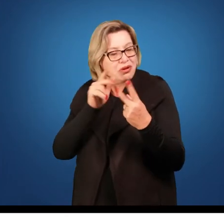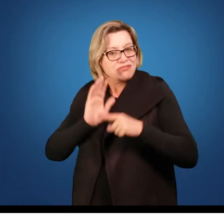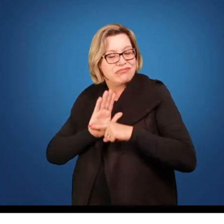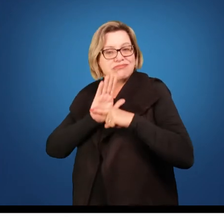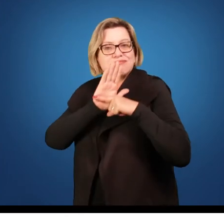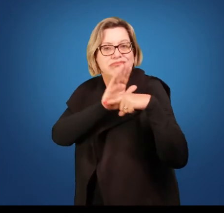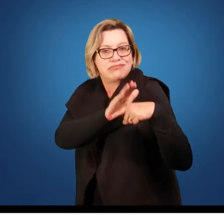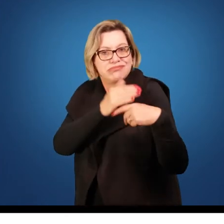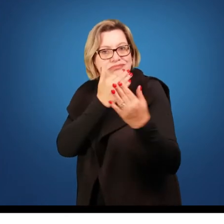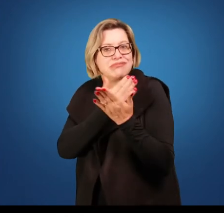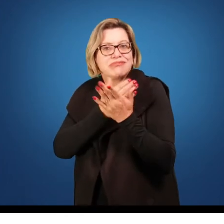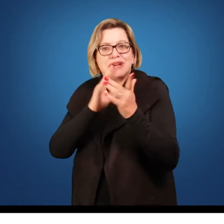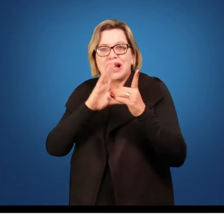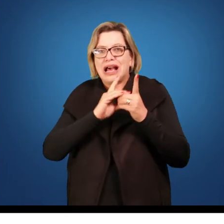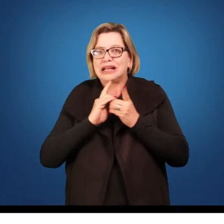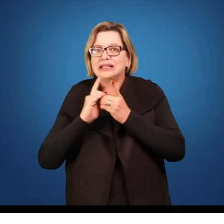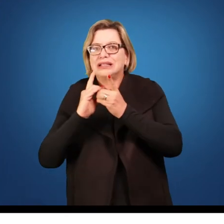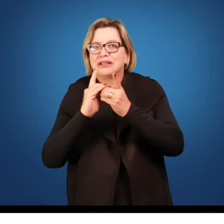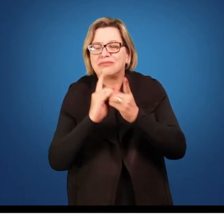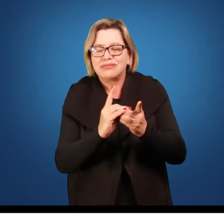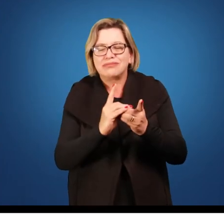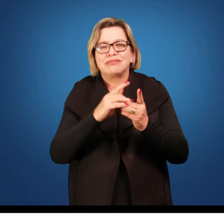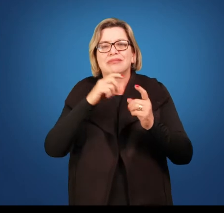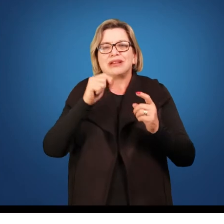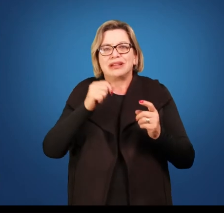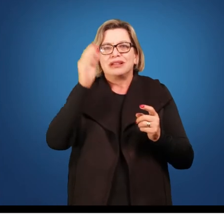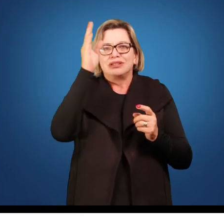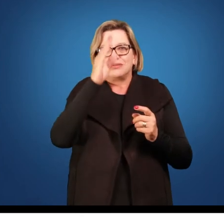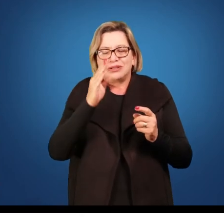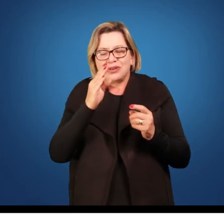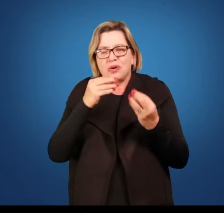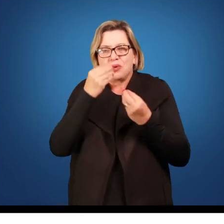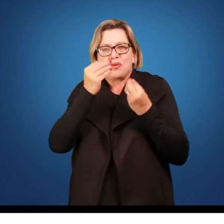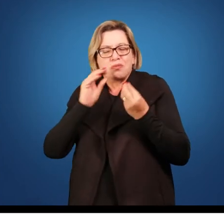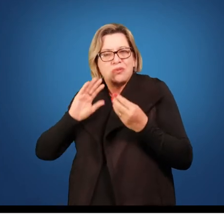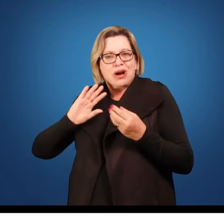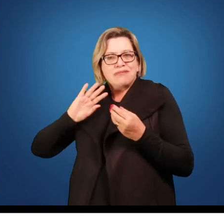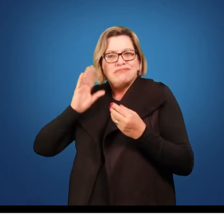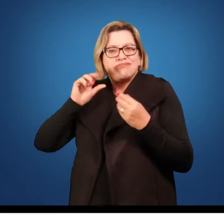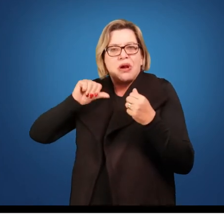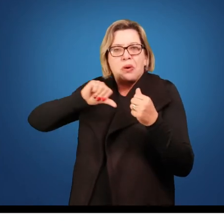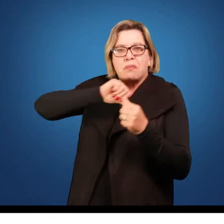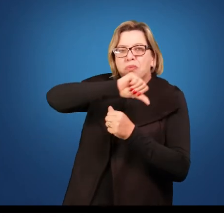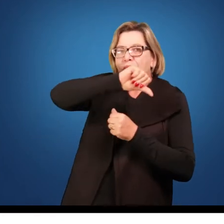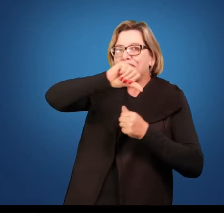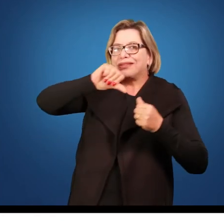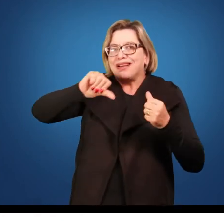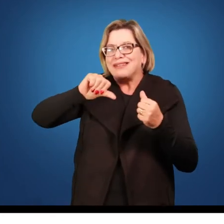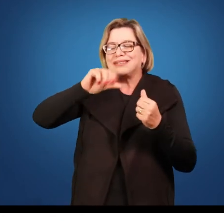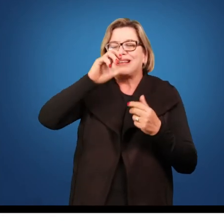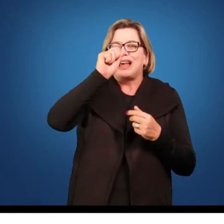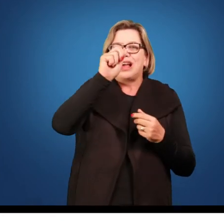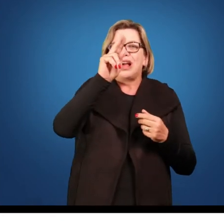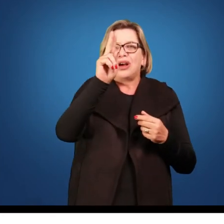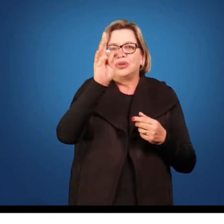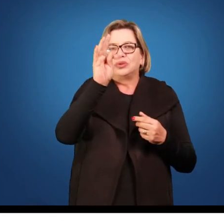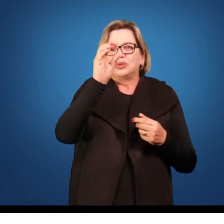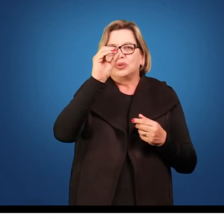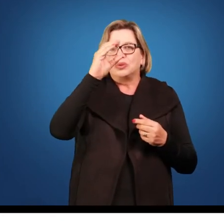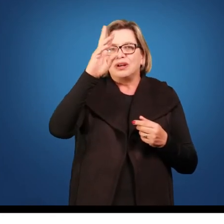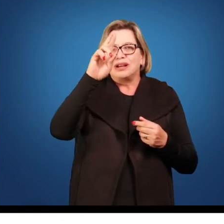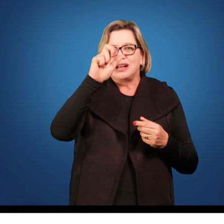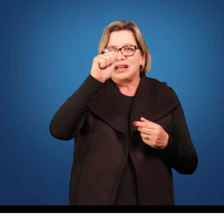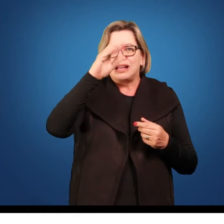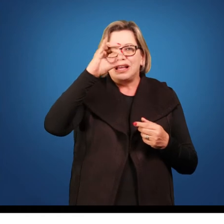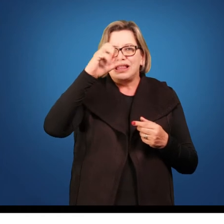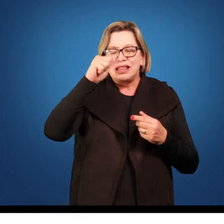importante sobre a passagem do nosso regime autoritário para uma redemocratização